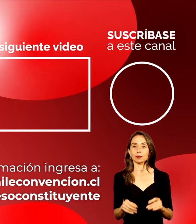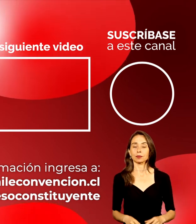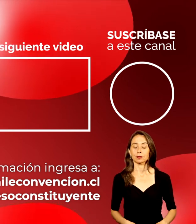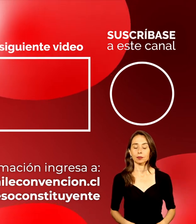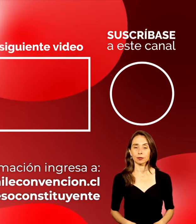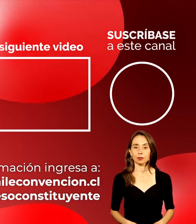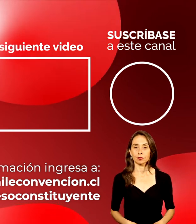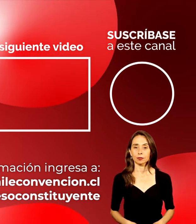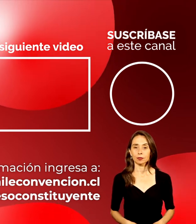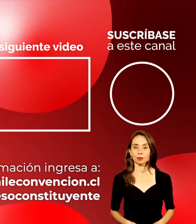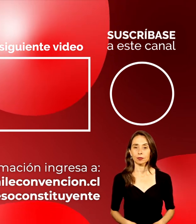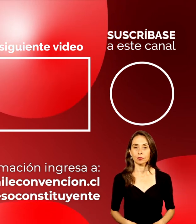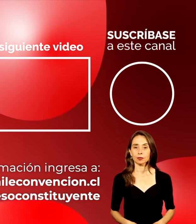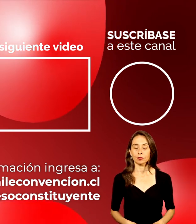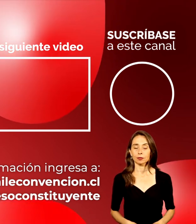.procesoconstituyente.